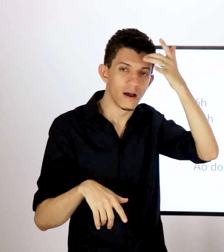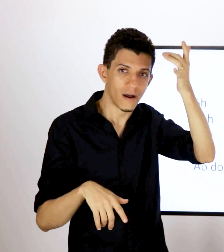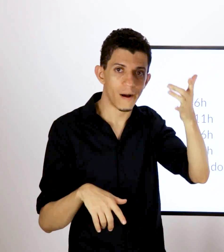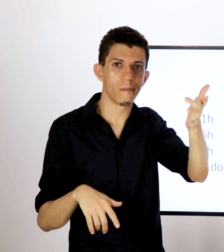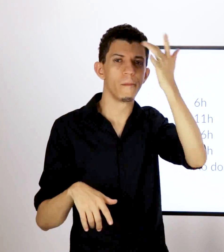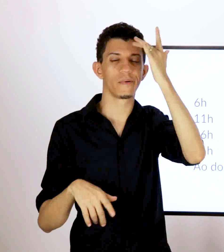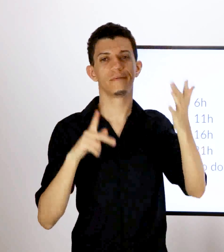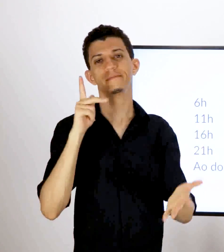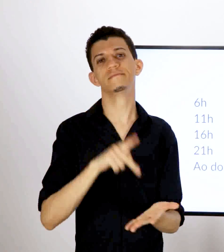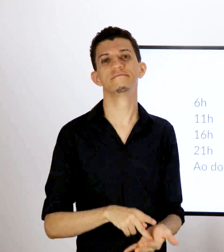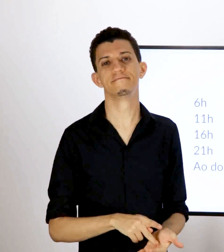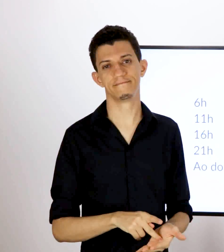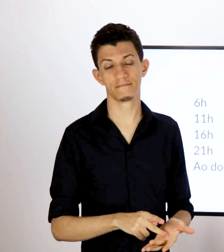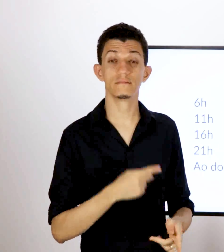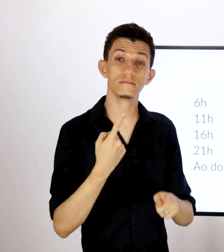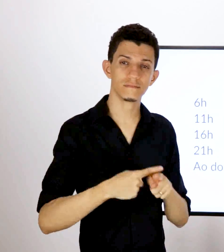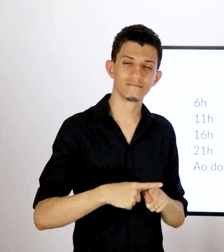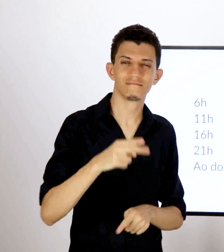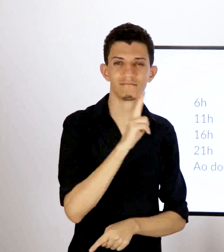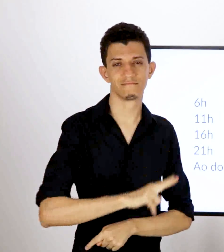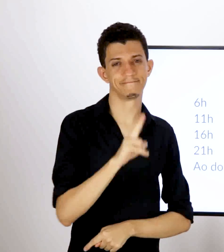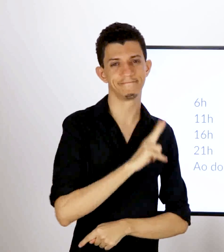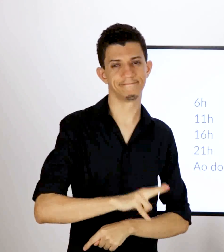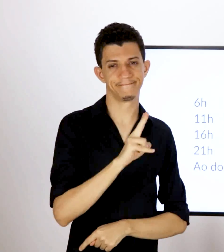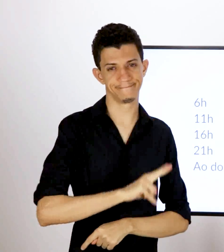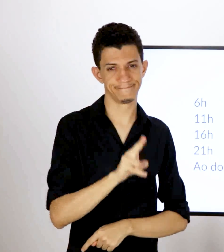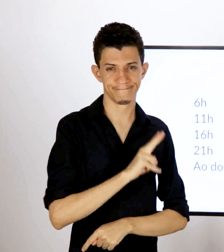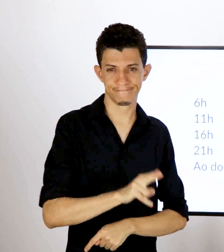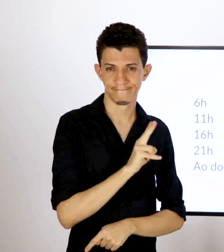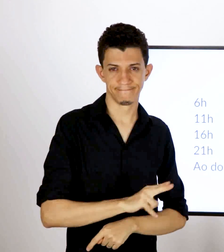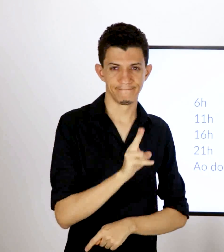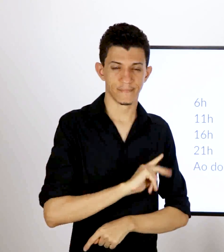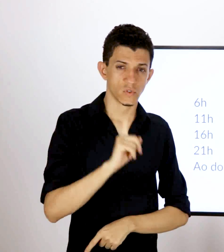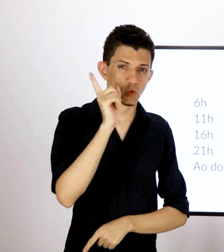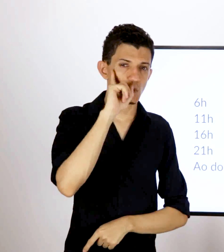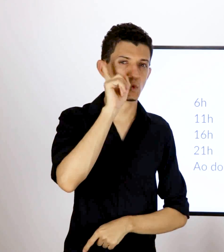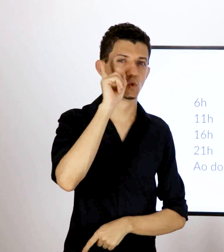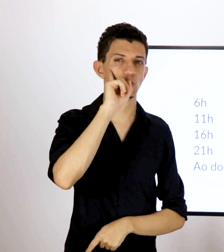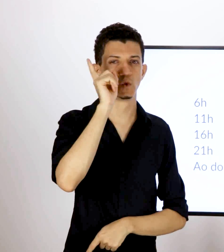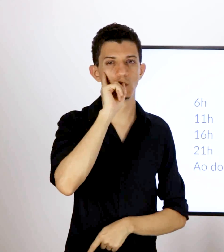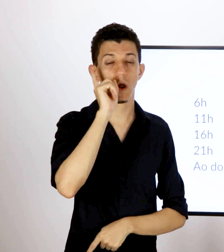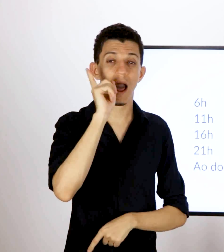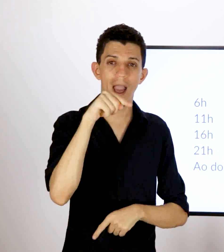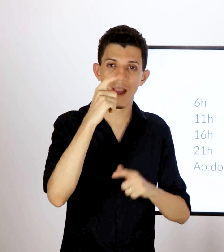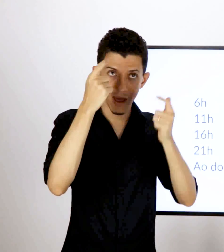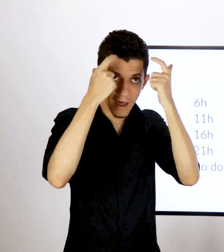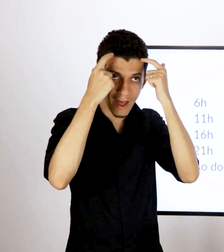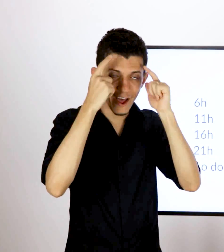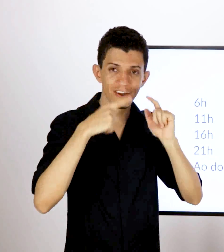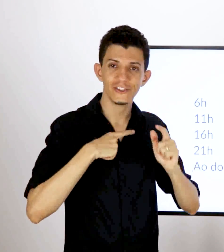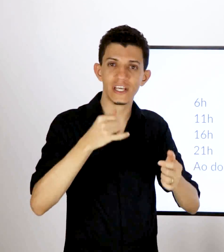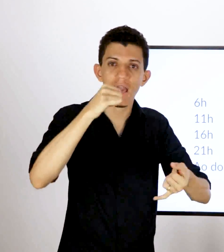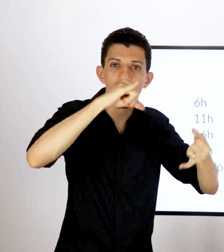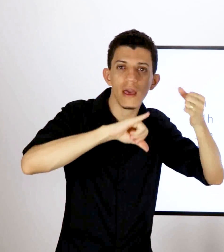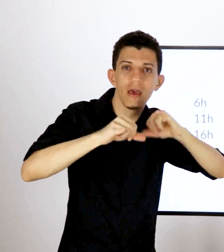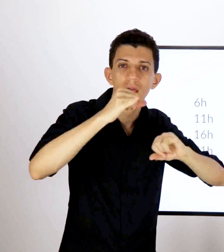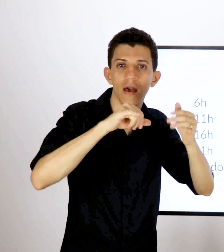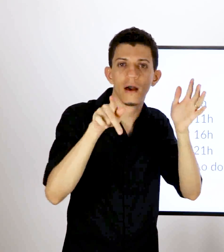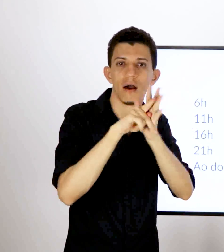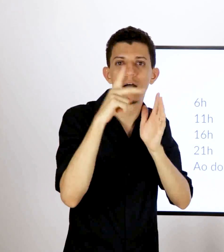você deve trazer, que aquele conhecimento ali é muito importante para você novamente. Então, você vai facilitar